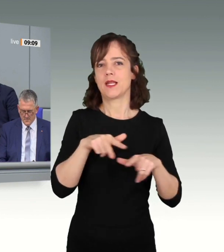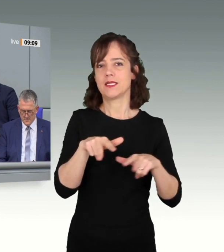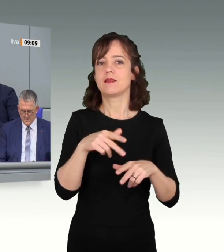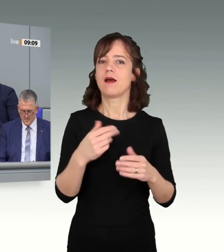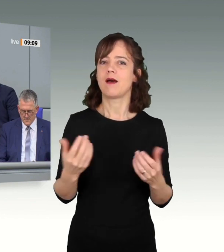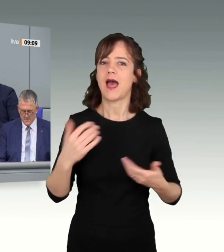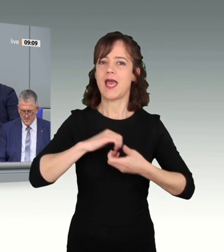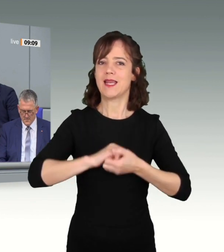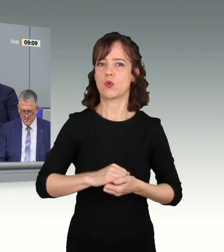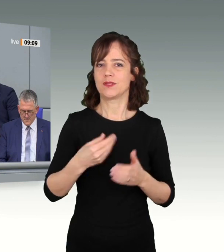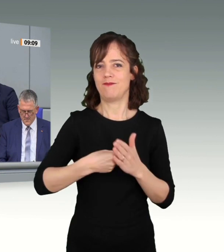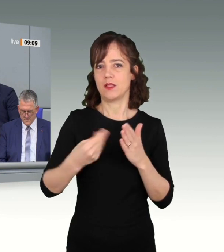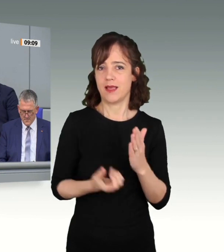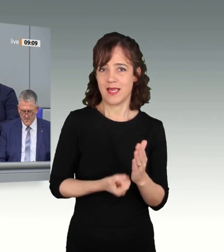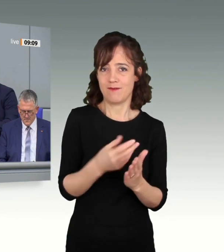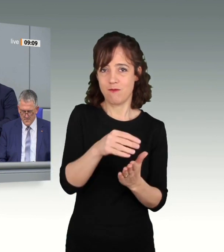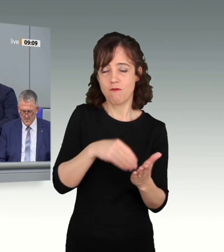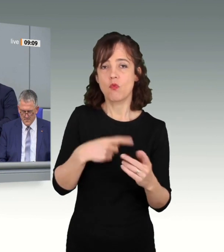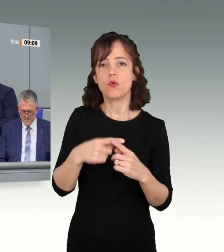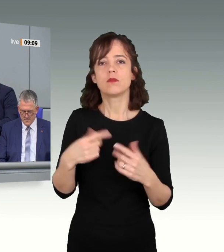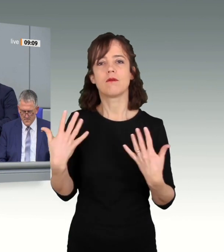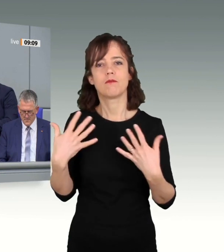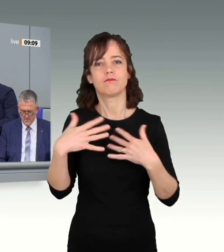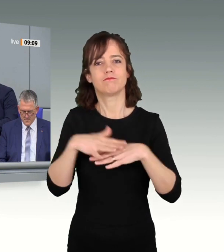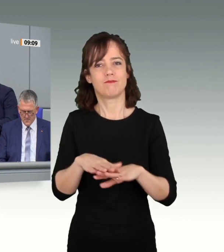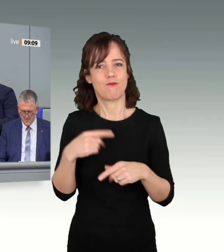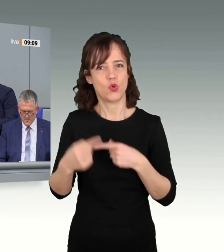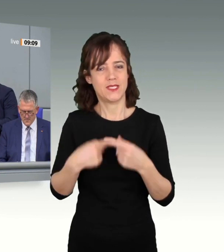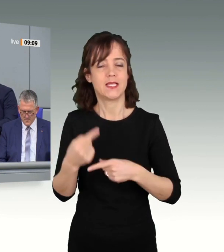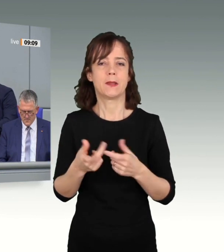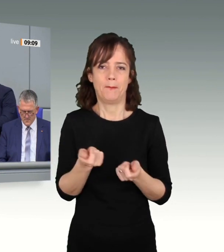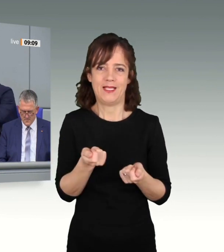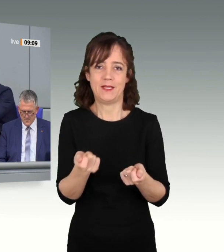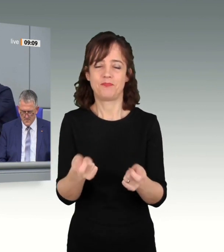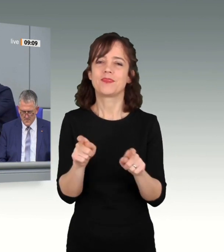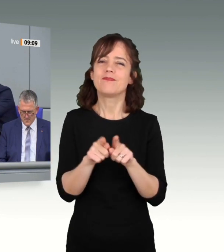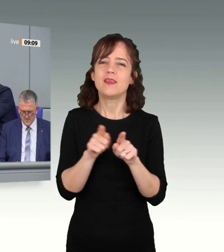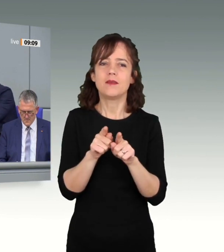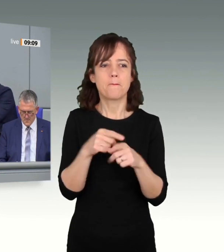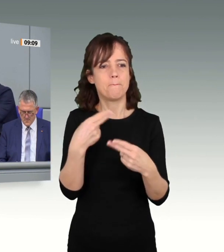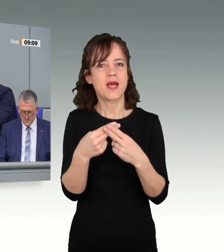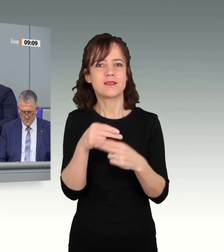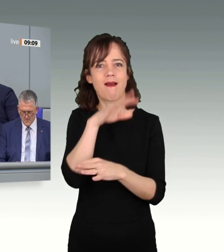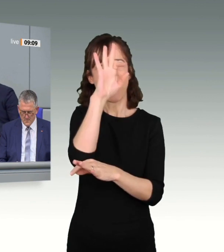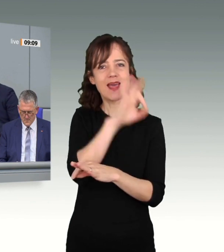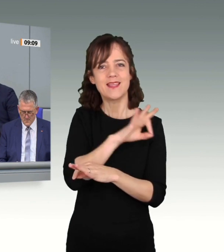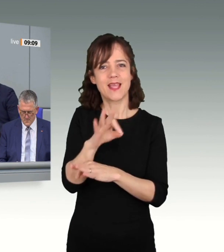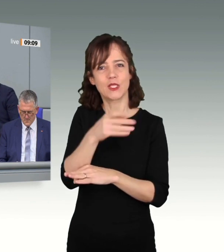Wiedervereinigungsprozess entscheidend mitgelenkt. Sie sind zum Architekten der deutschen Einheit geworden.